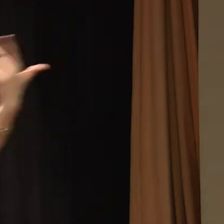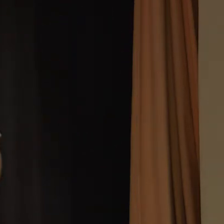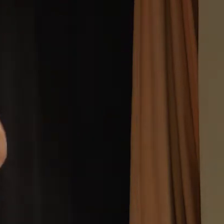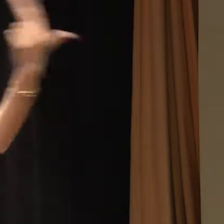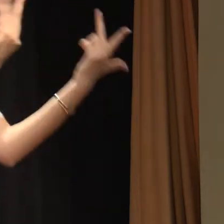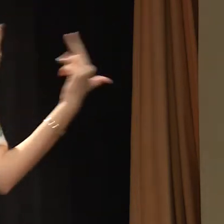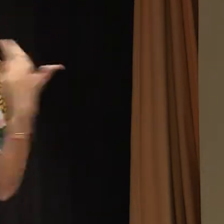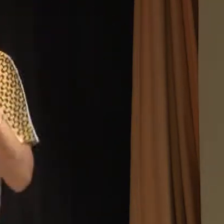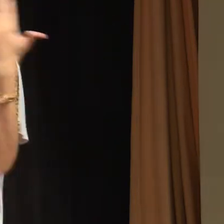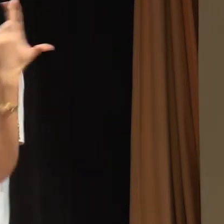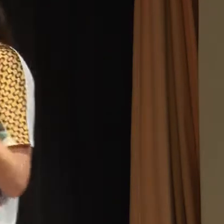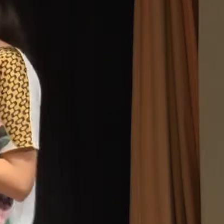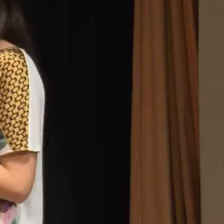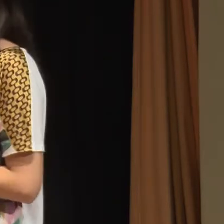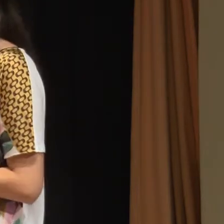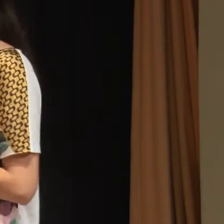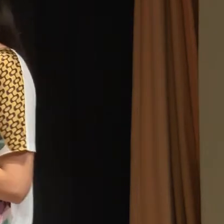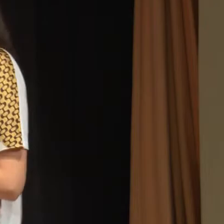O que fala, assim, a questão do direito humano, que somos todos iguais?